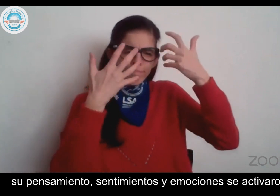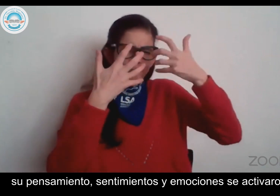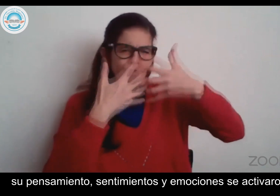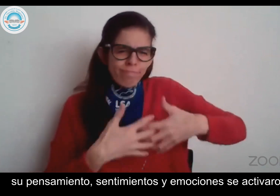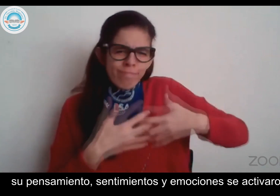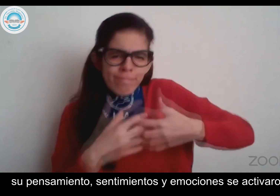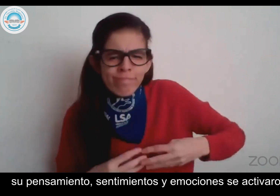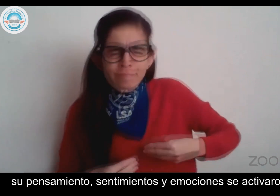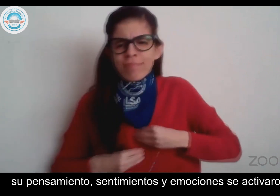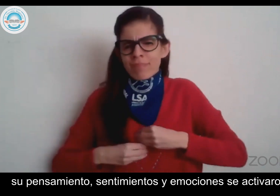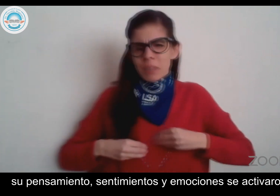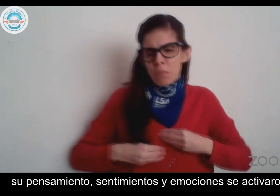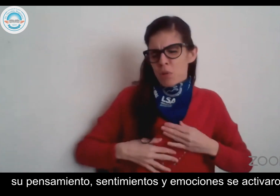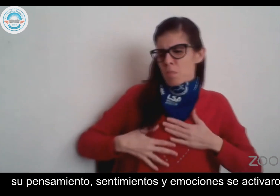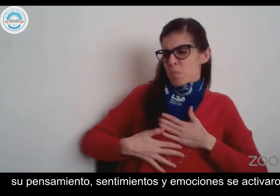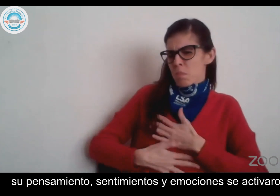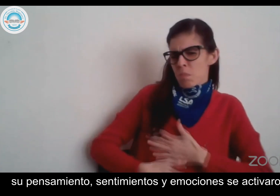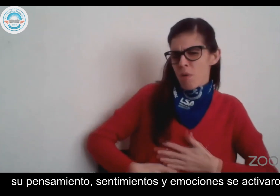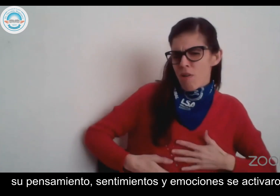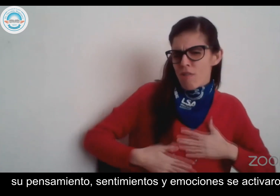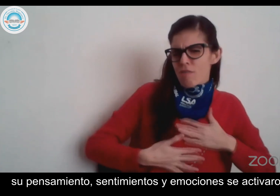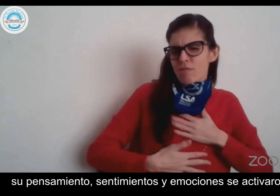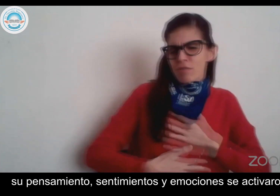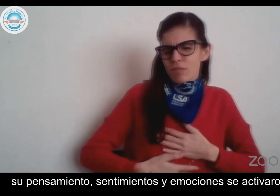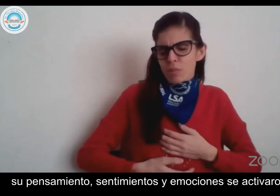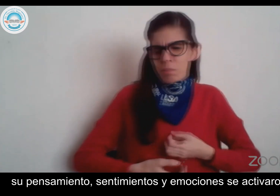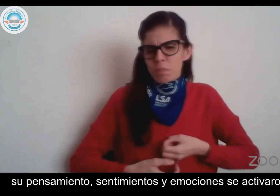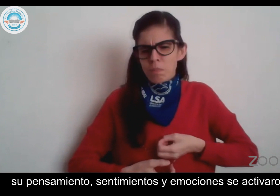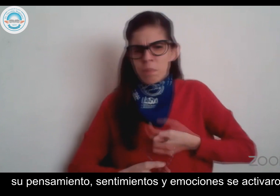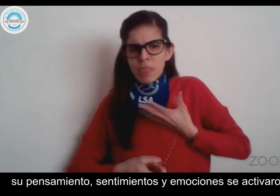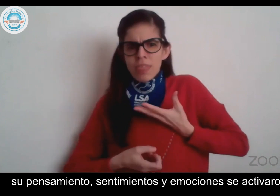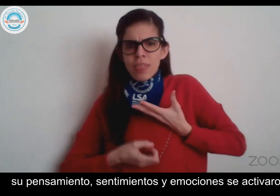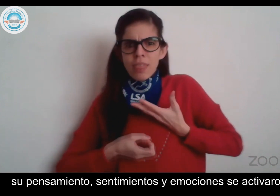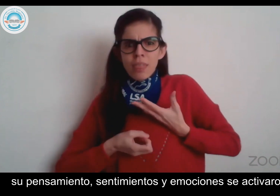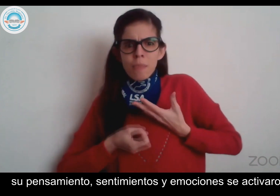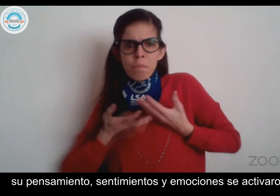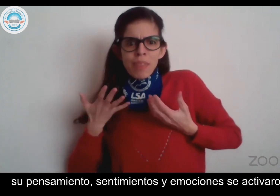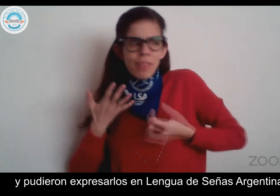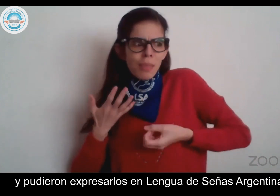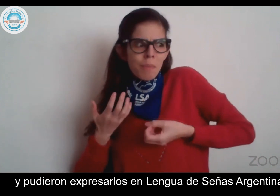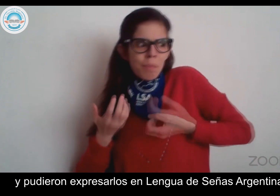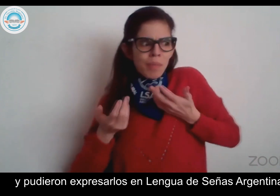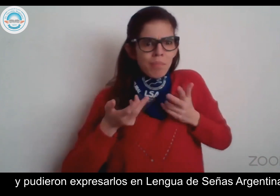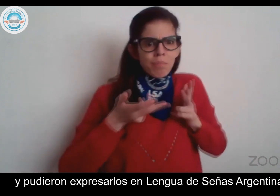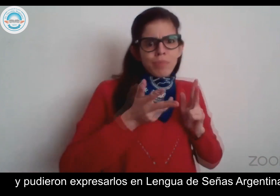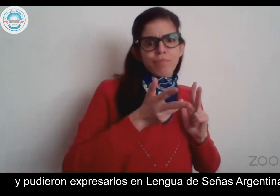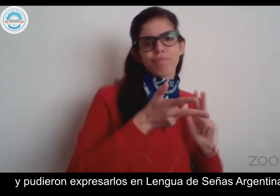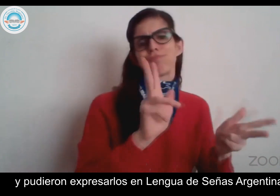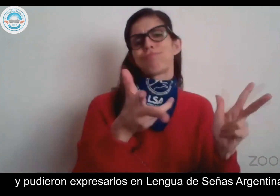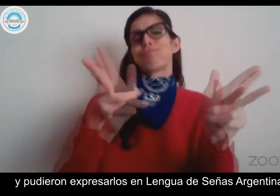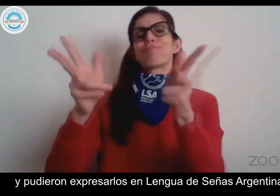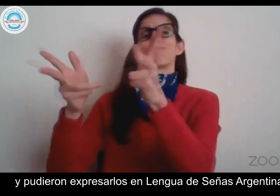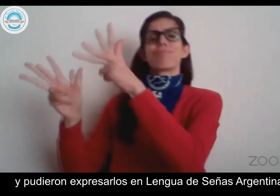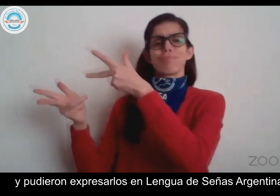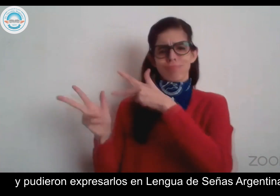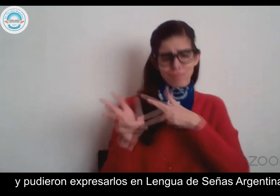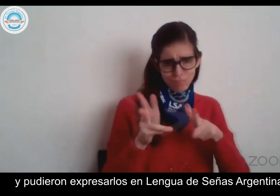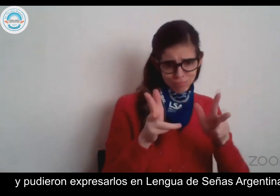pensamiento, sentimientos y emociones se activaron y pudieron expresarlos en lengua de